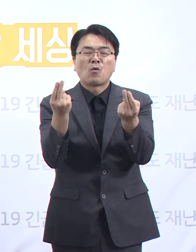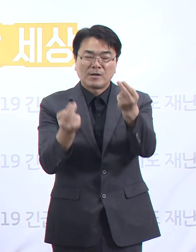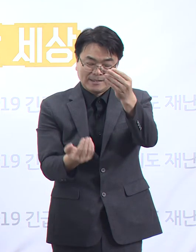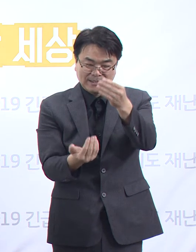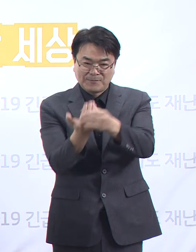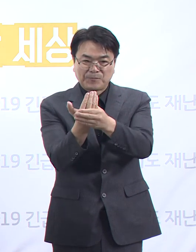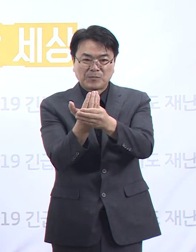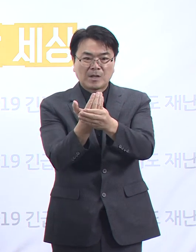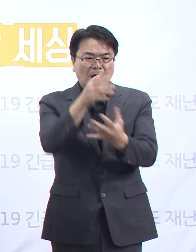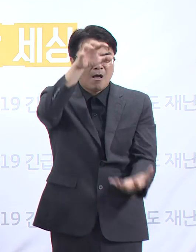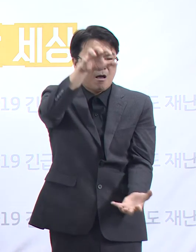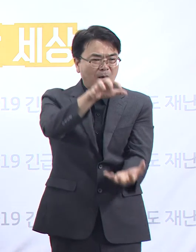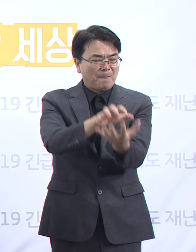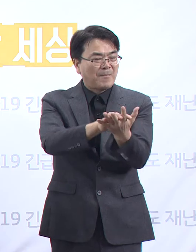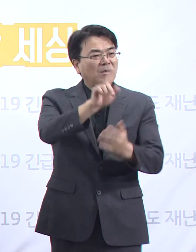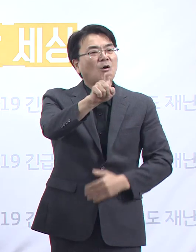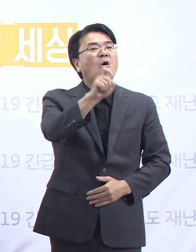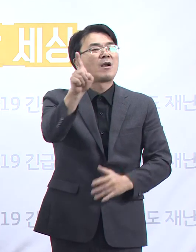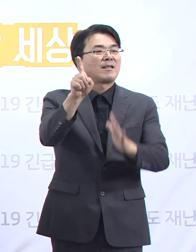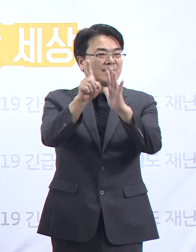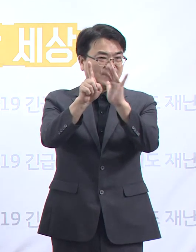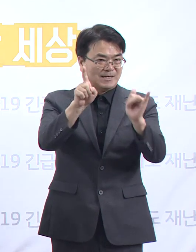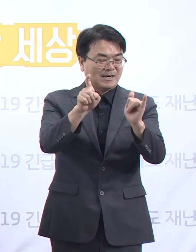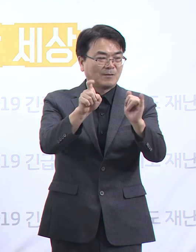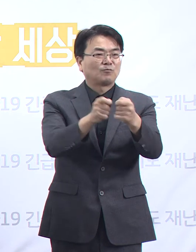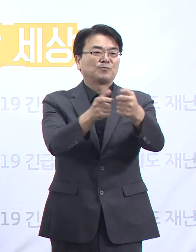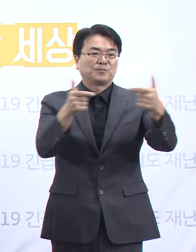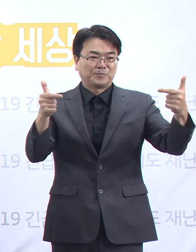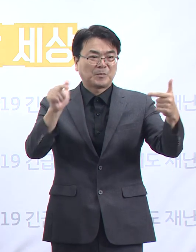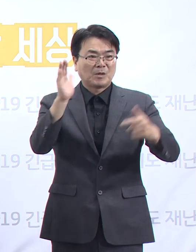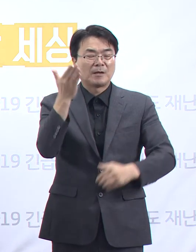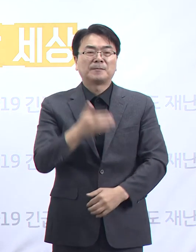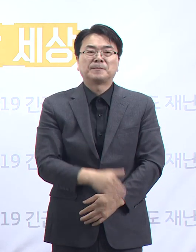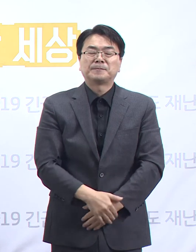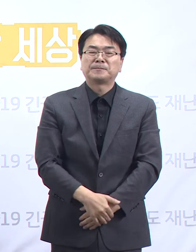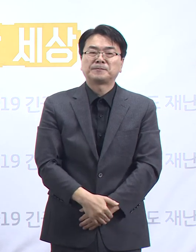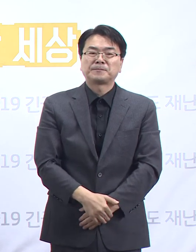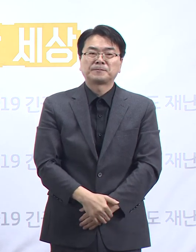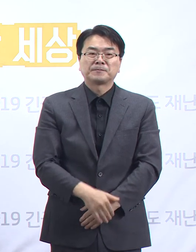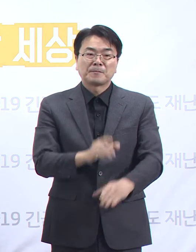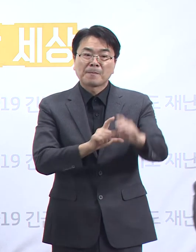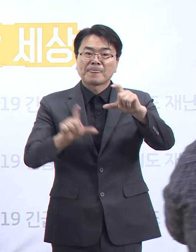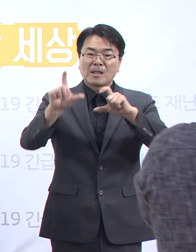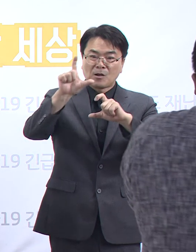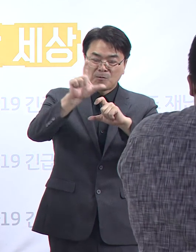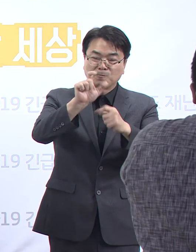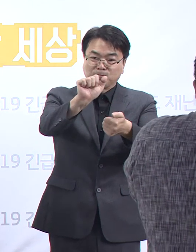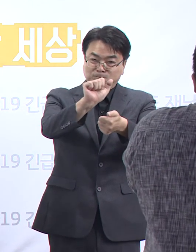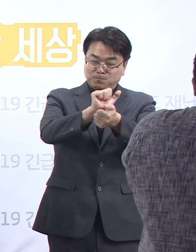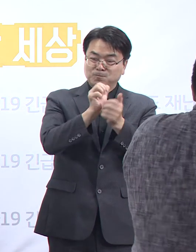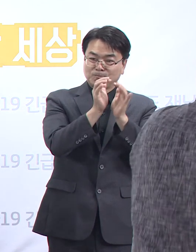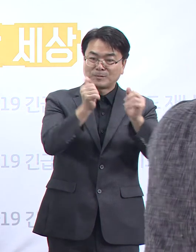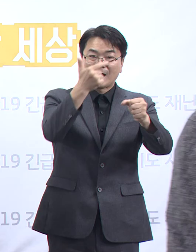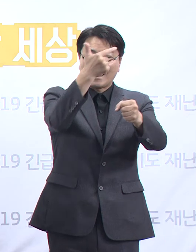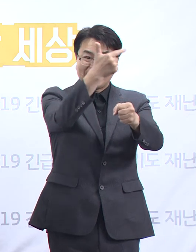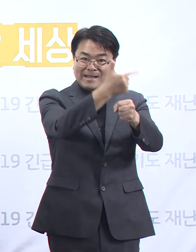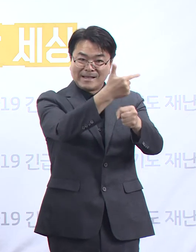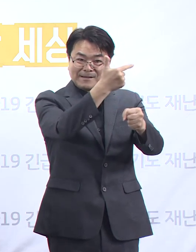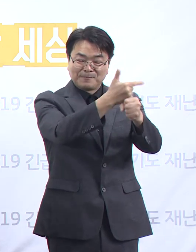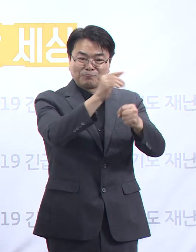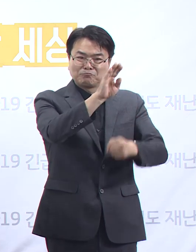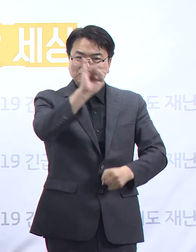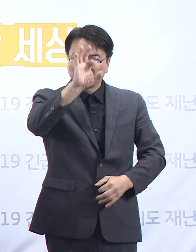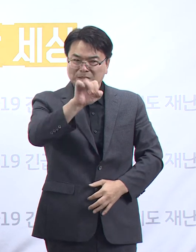이로써 누적 확진자는 총 11명으로 늘어났습니다. 추가 확진자는 남양주 빙그레일